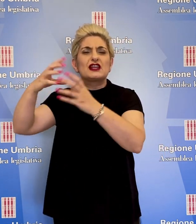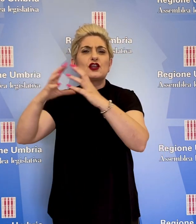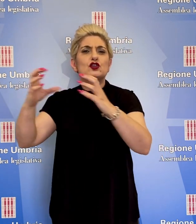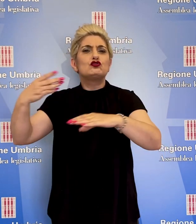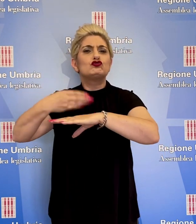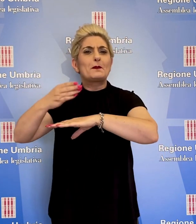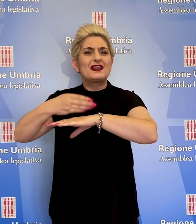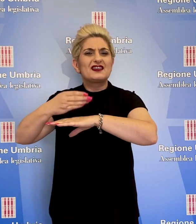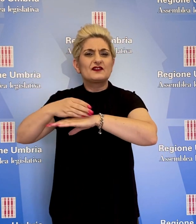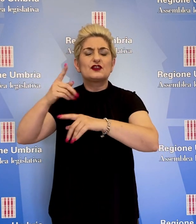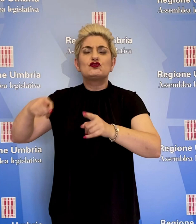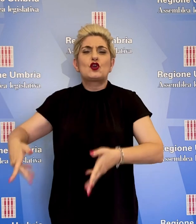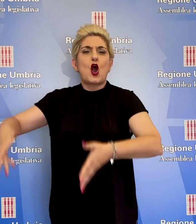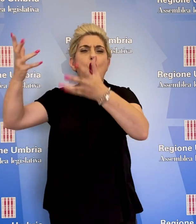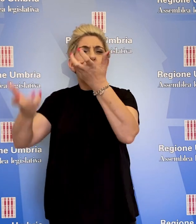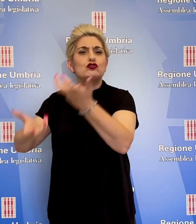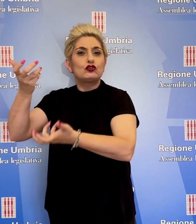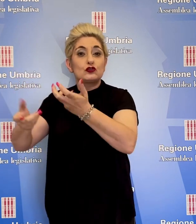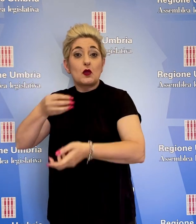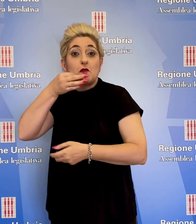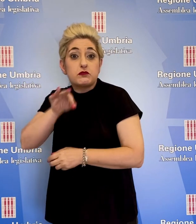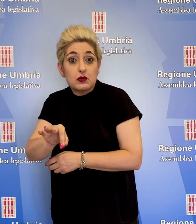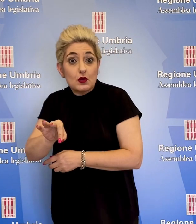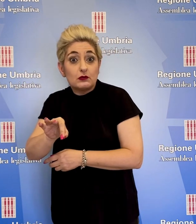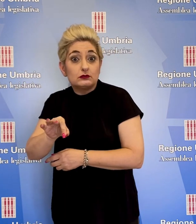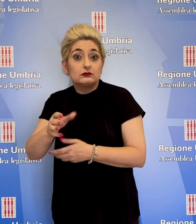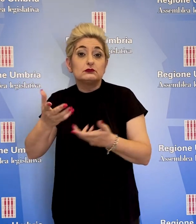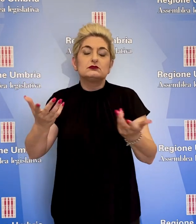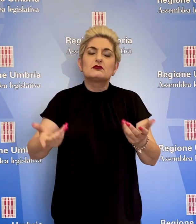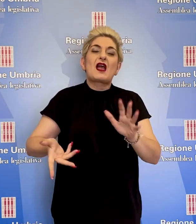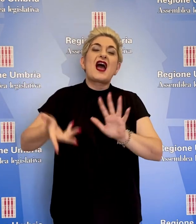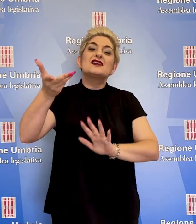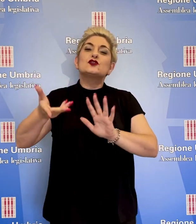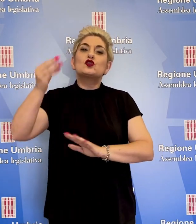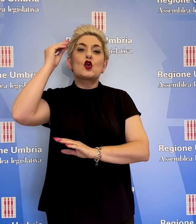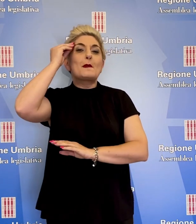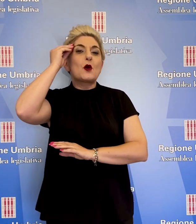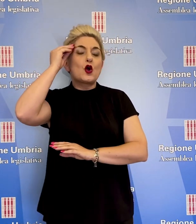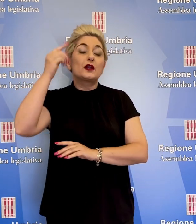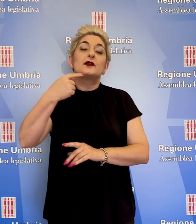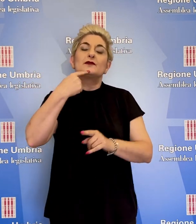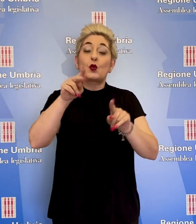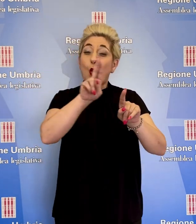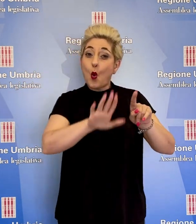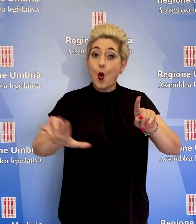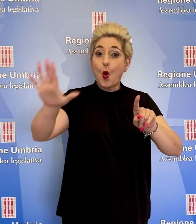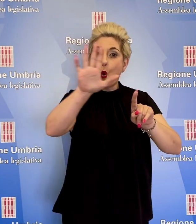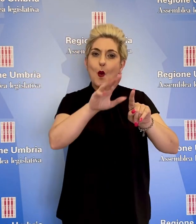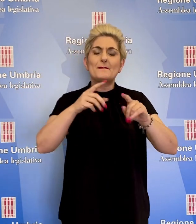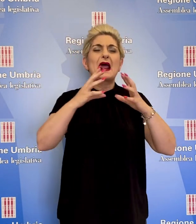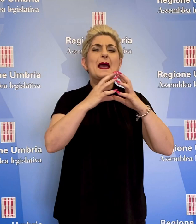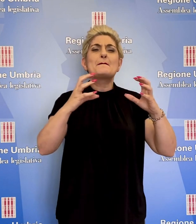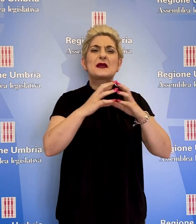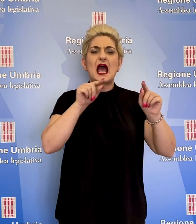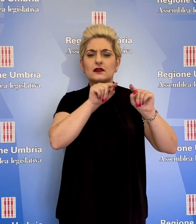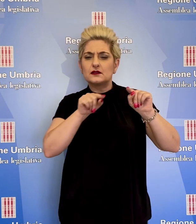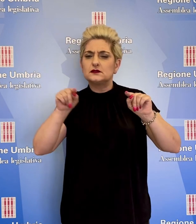inceneritori. L'assessore Roberto Morroni ha replicato che in Umbria ci sono diversi impianti divisi per regimi di